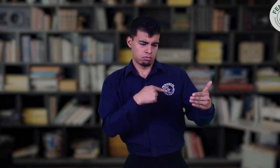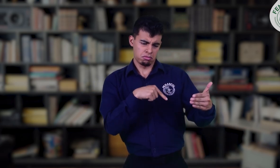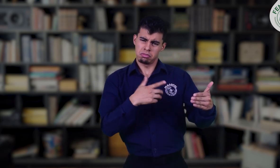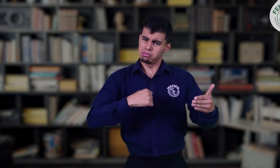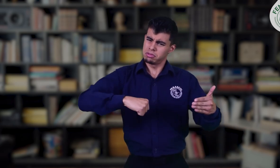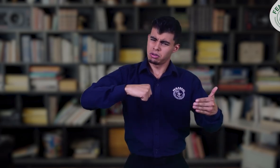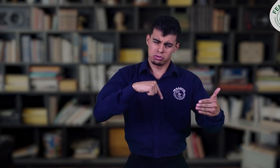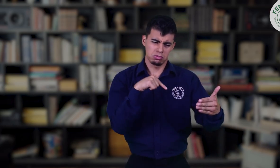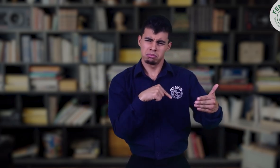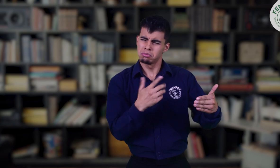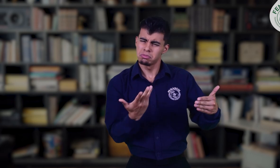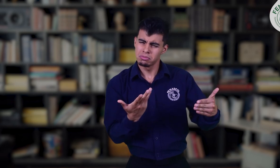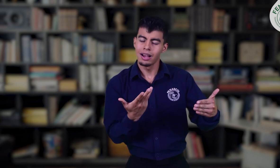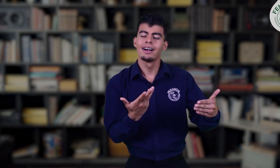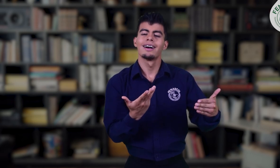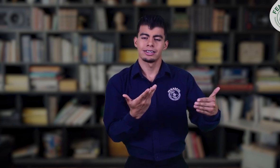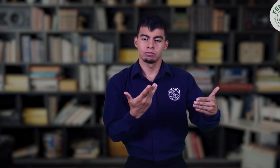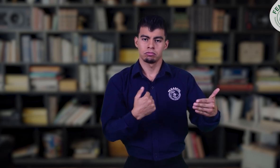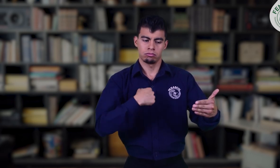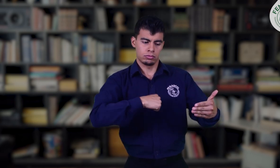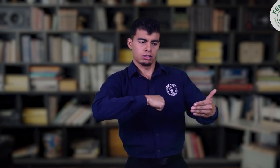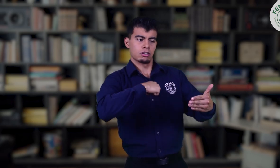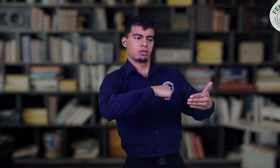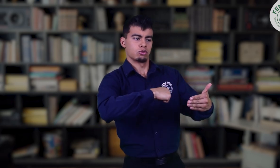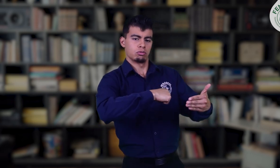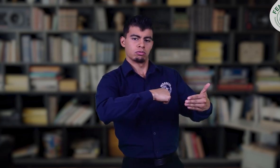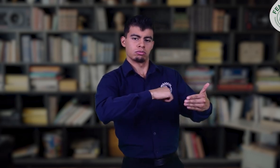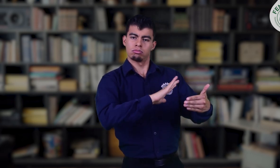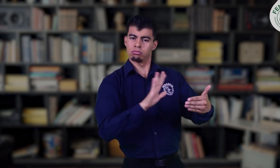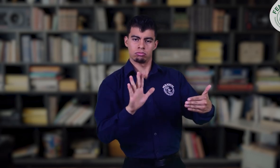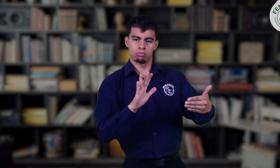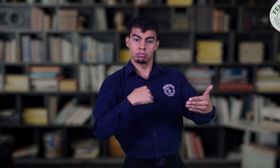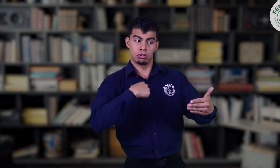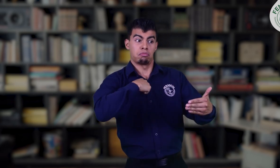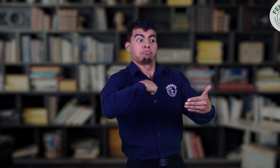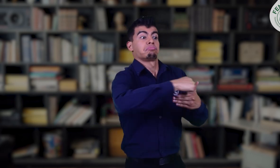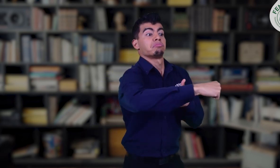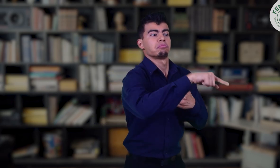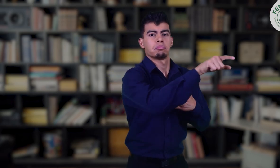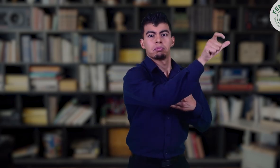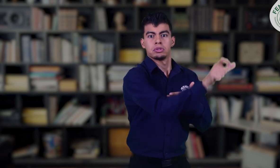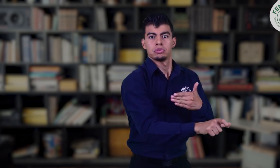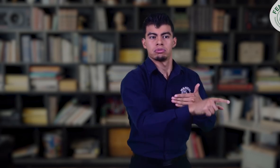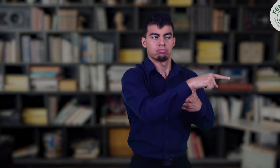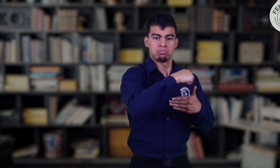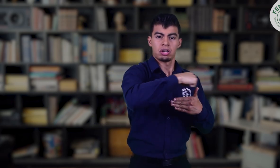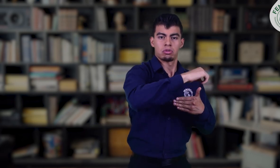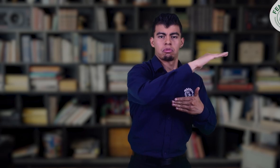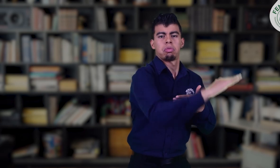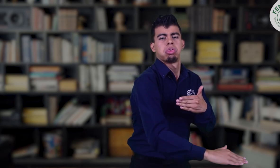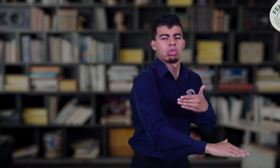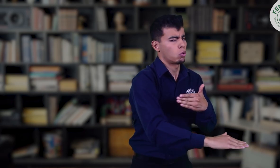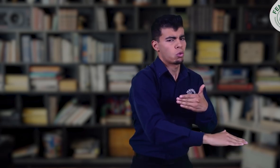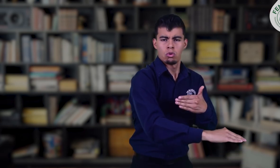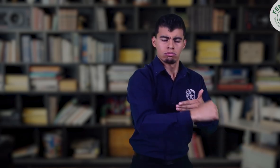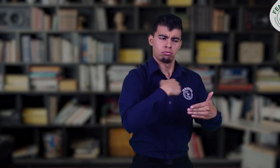existen los límites, que no se deben quebrantar. Es decir, los derechos de una persona no pueden